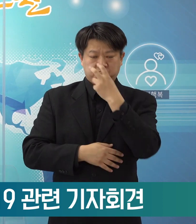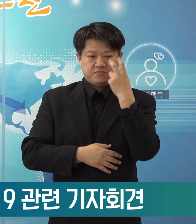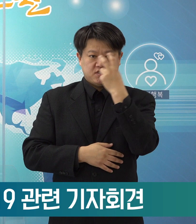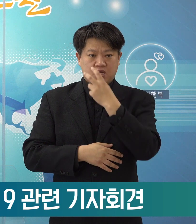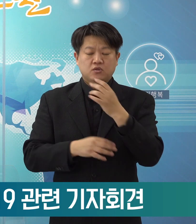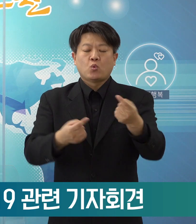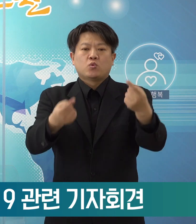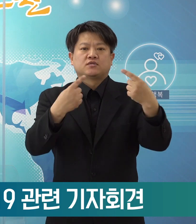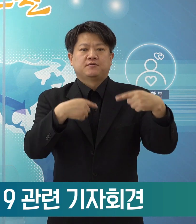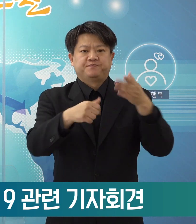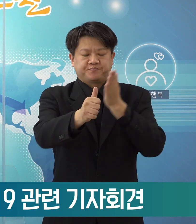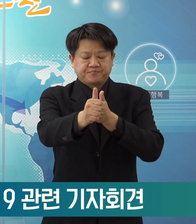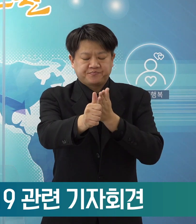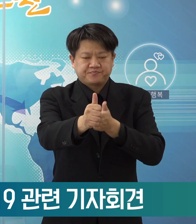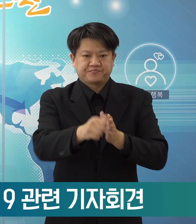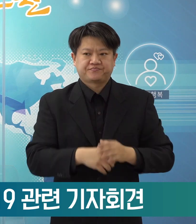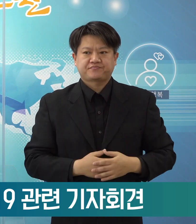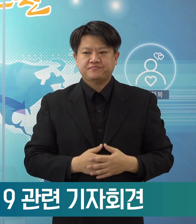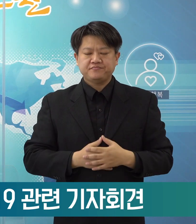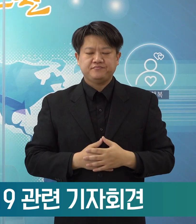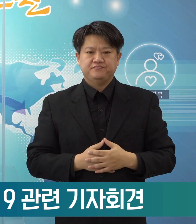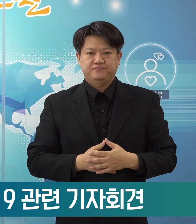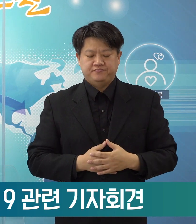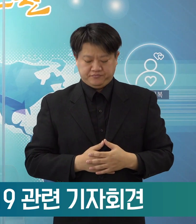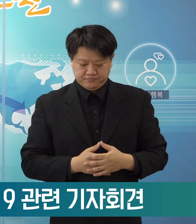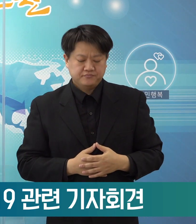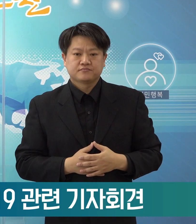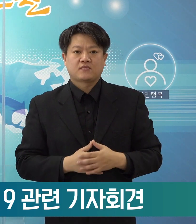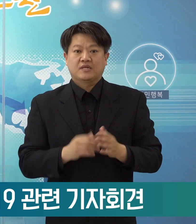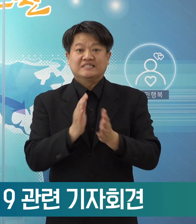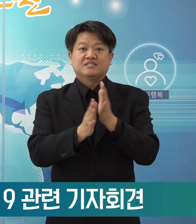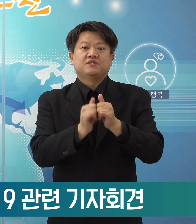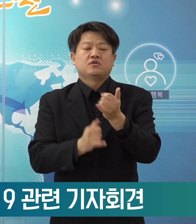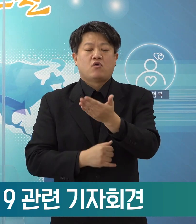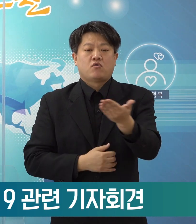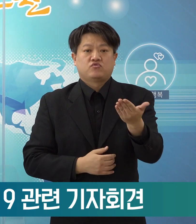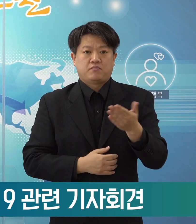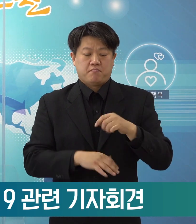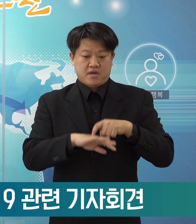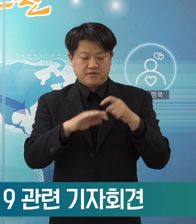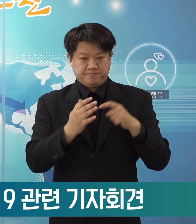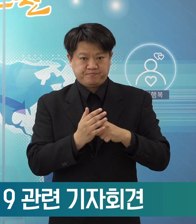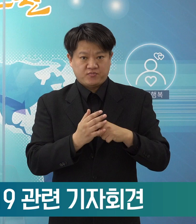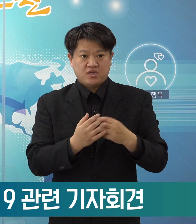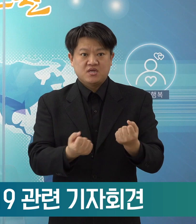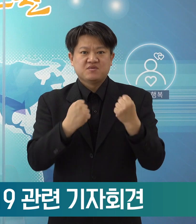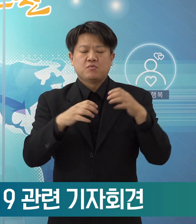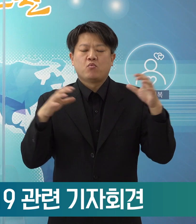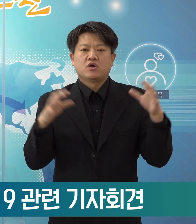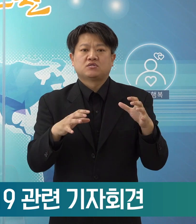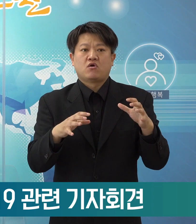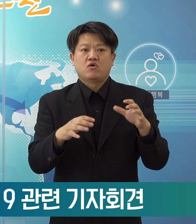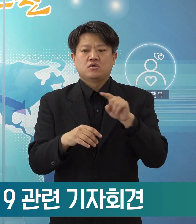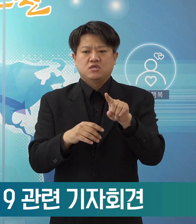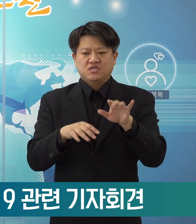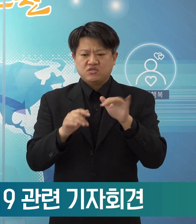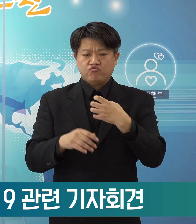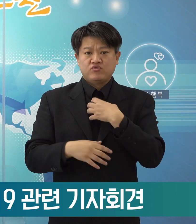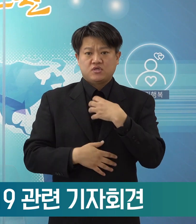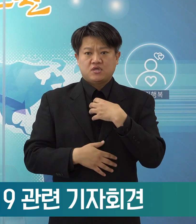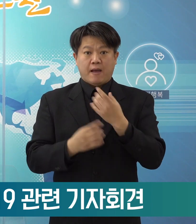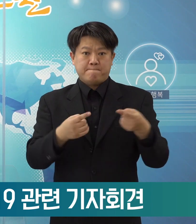동참하여 주시길 부탁드립니다. 시민 여러분의 마음과 힘을 모아 이 고비를